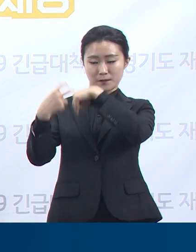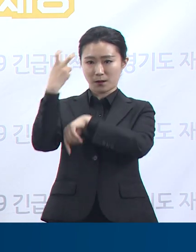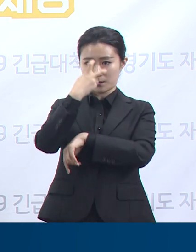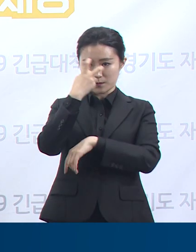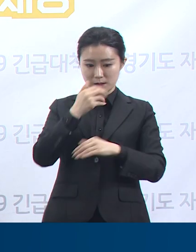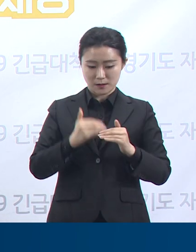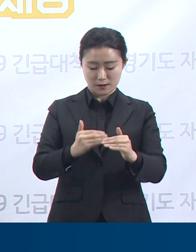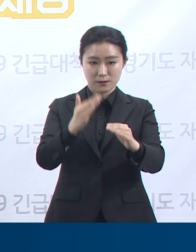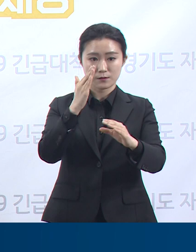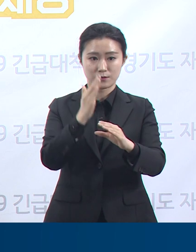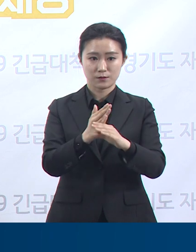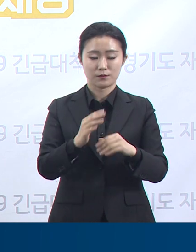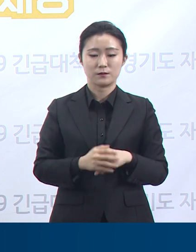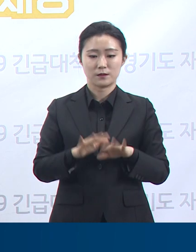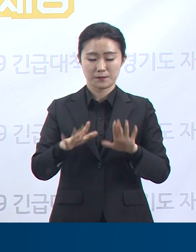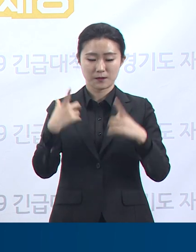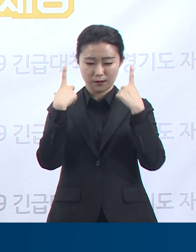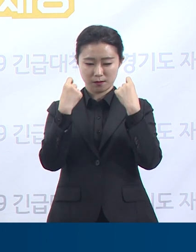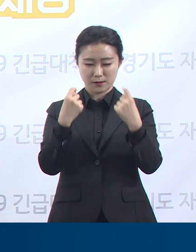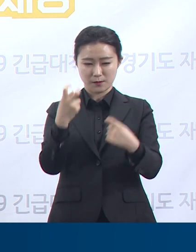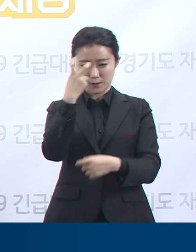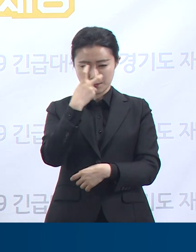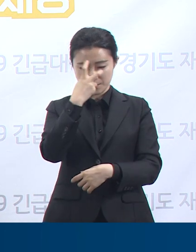상황을 지속 모니터링 중입니다.